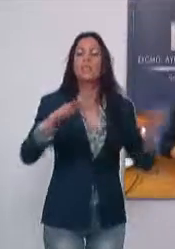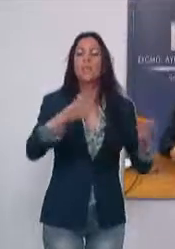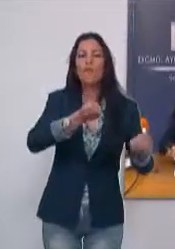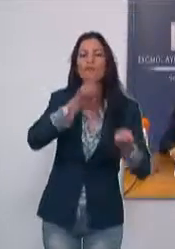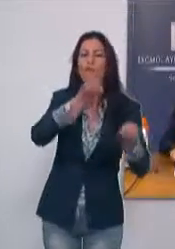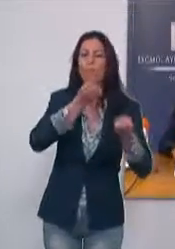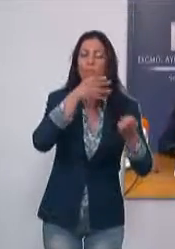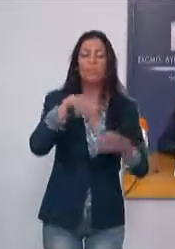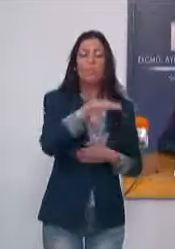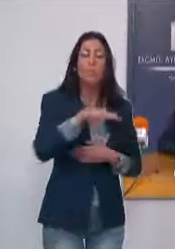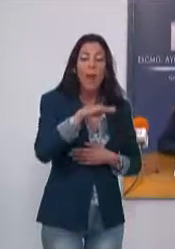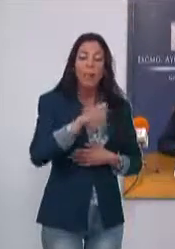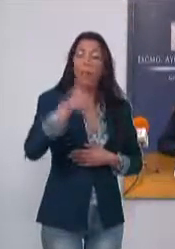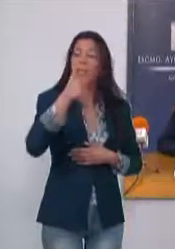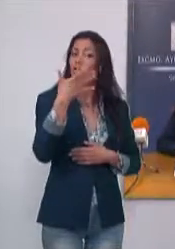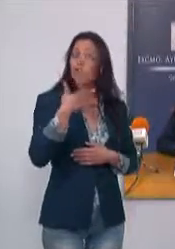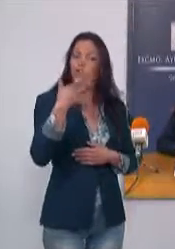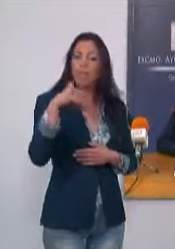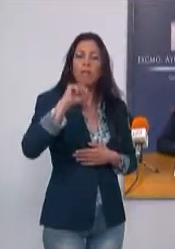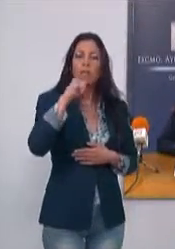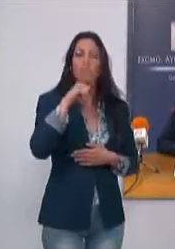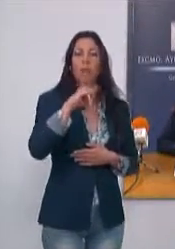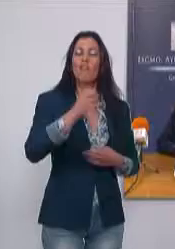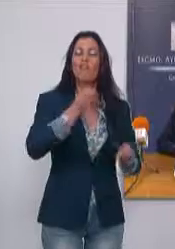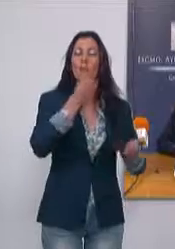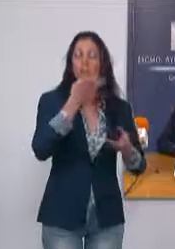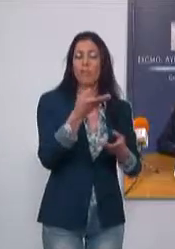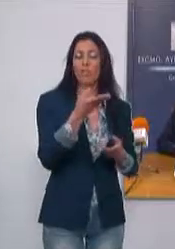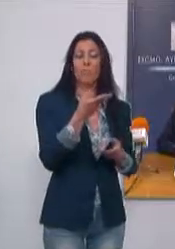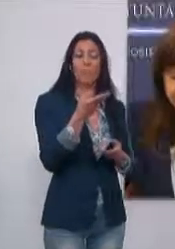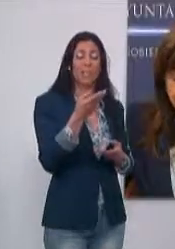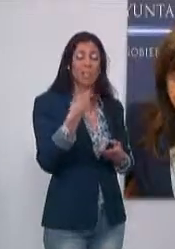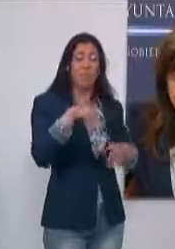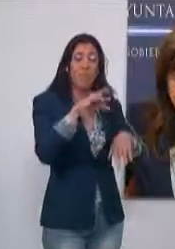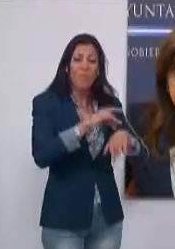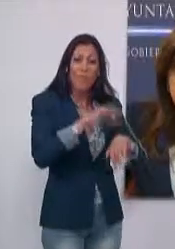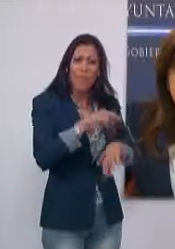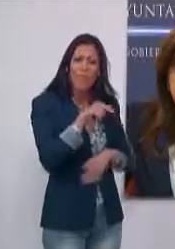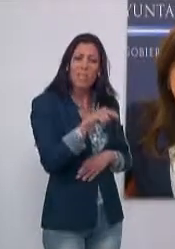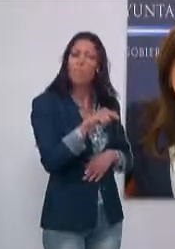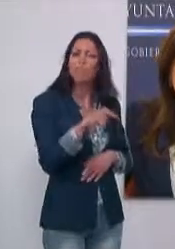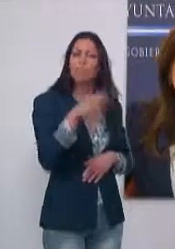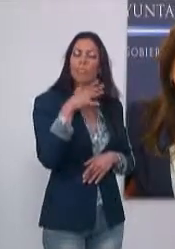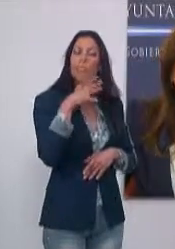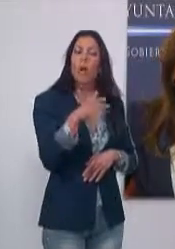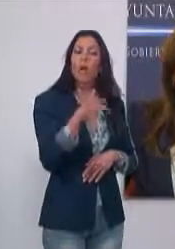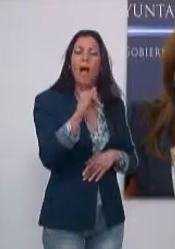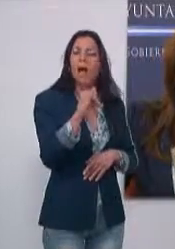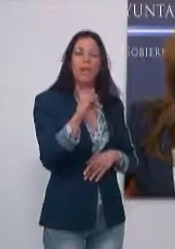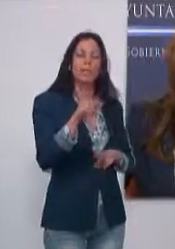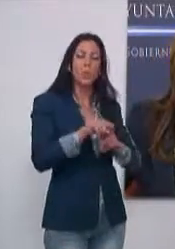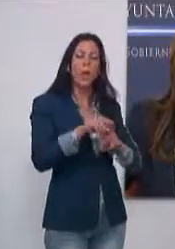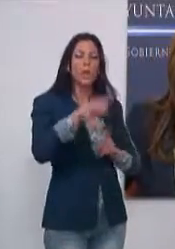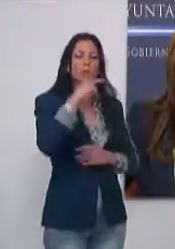cuando se ubicará Mesa Informativa en las plazas más céntricas de la localidad de Motril. La fibromialgia